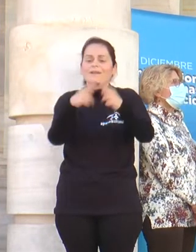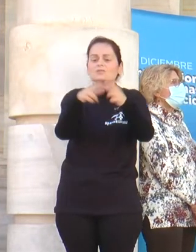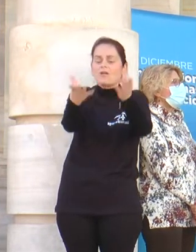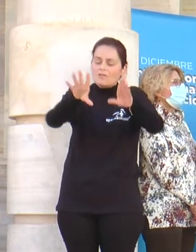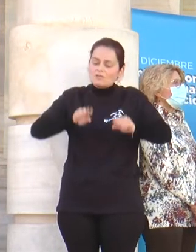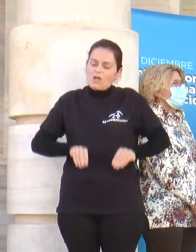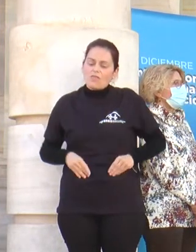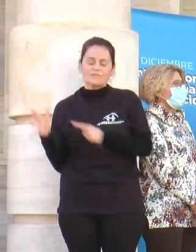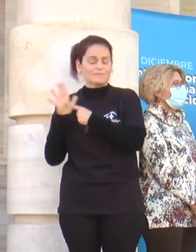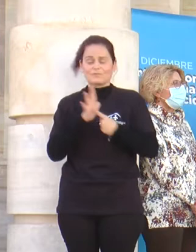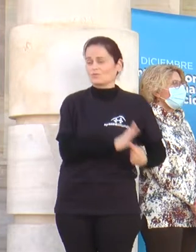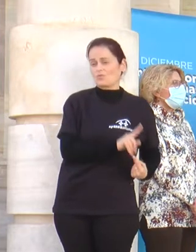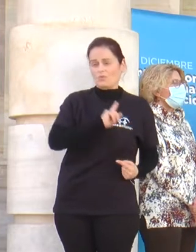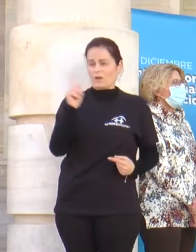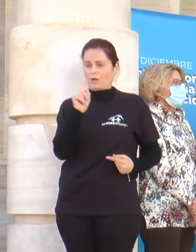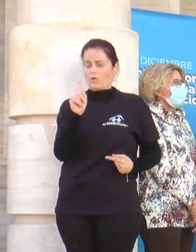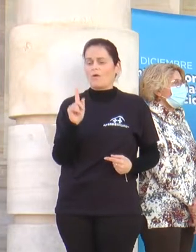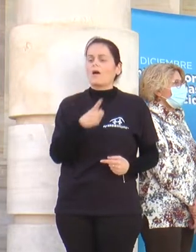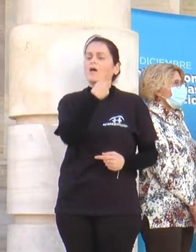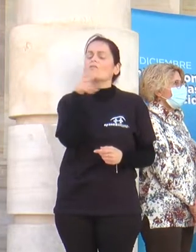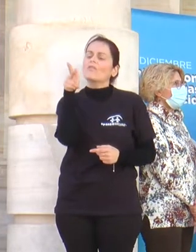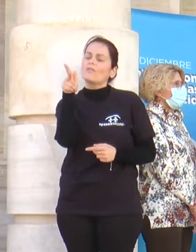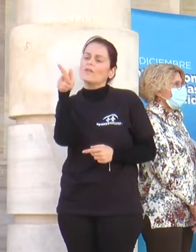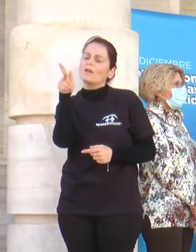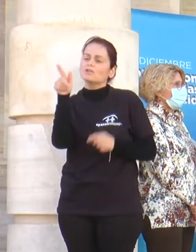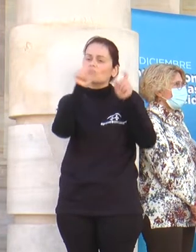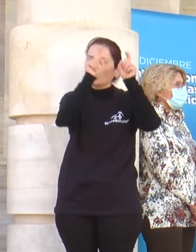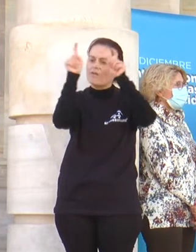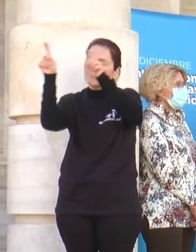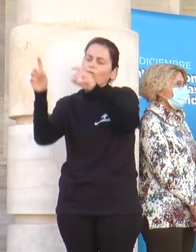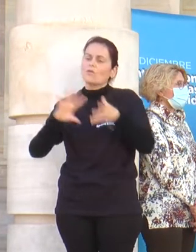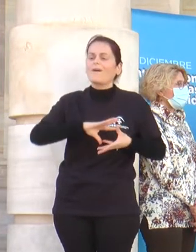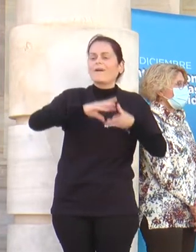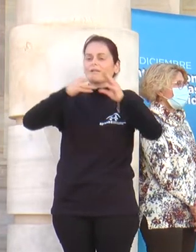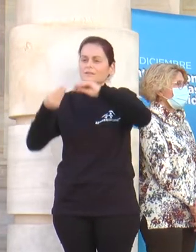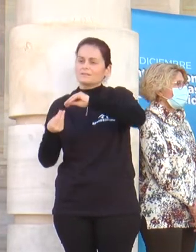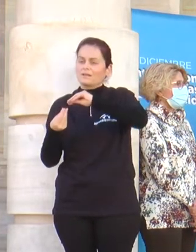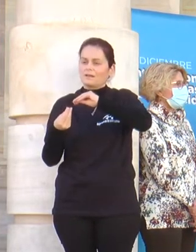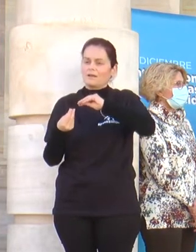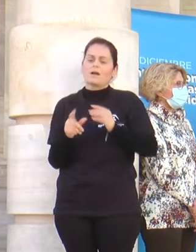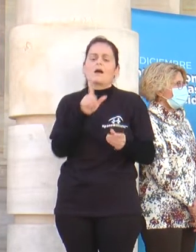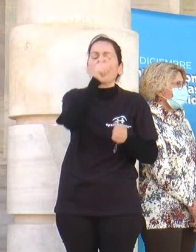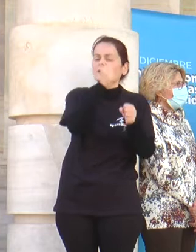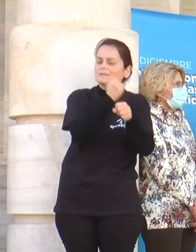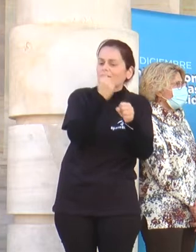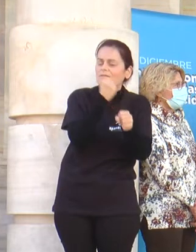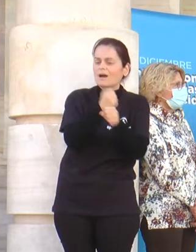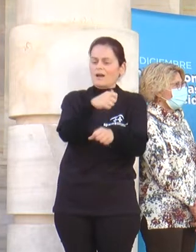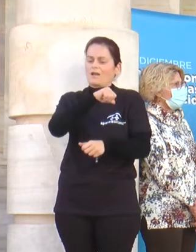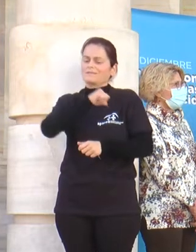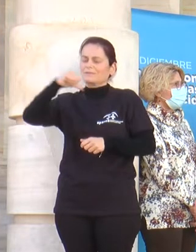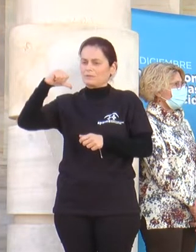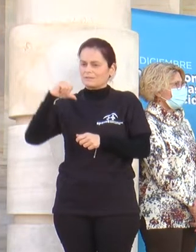excluya. Tenemos derecho a recibir una educación adaptada a todo tipo de personas, a trabajar, a ser